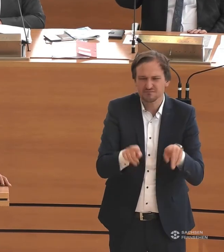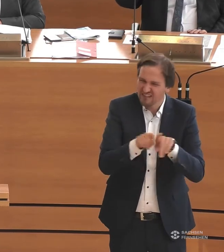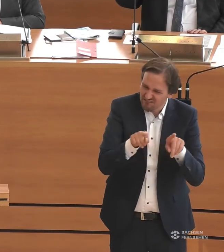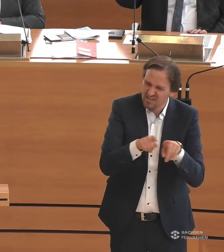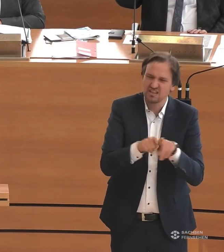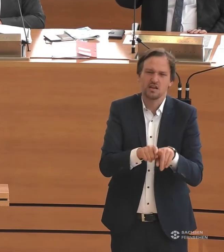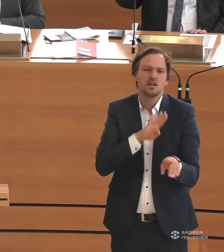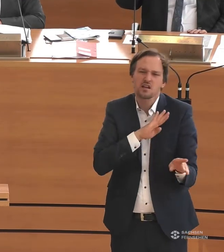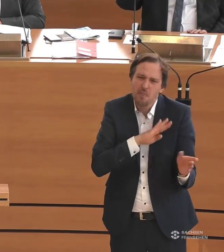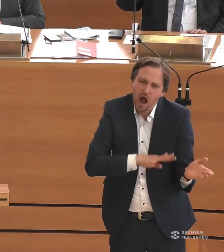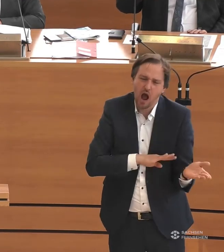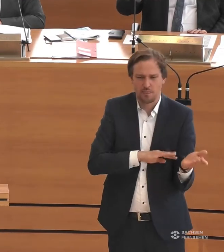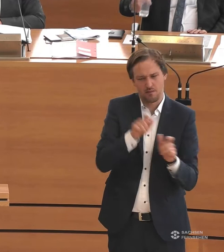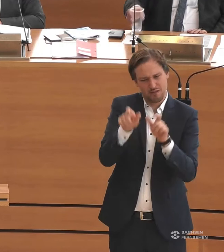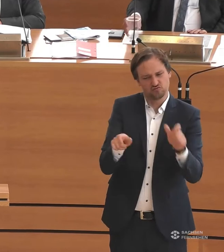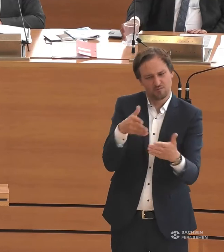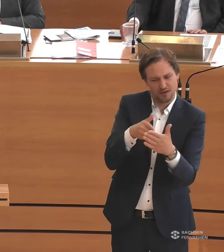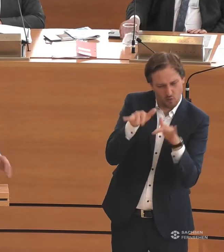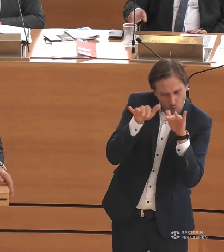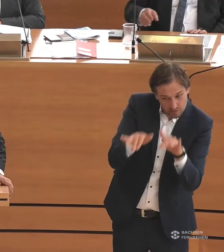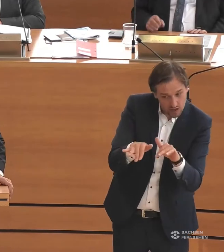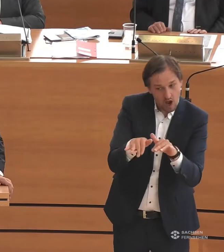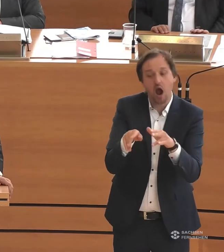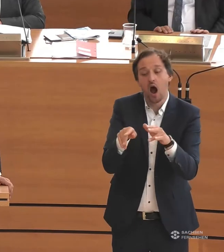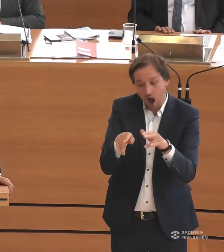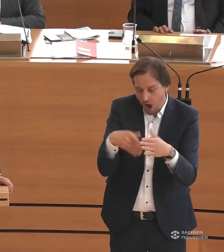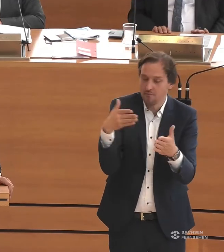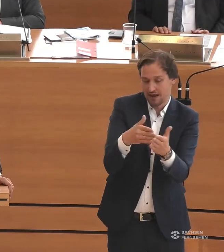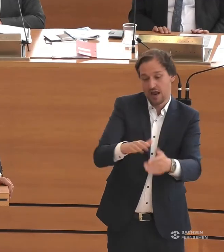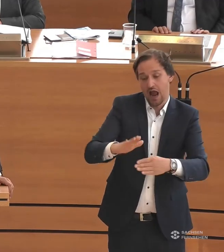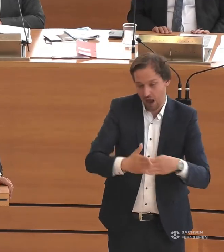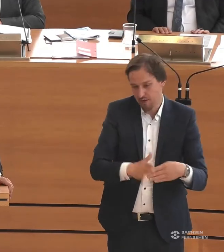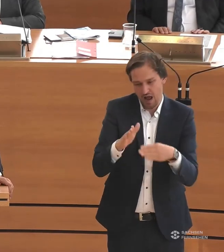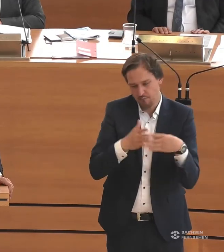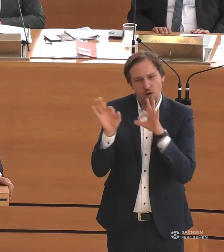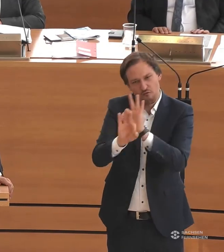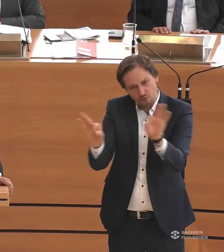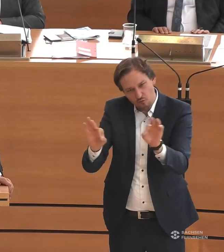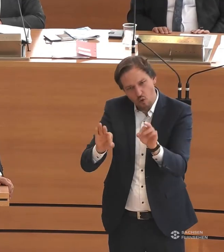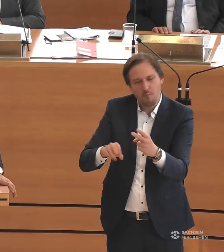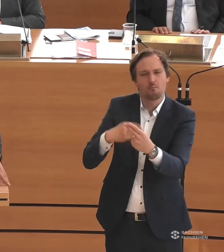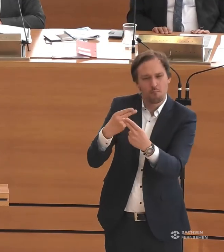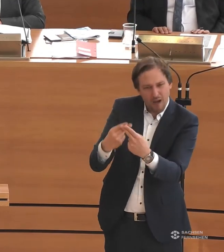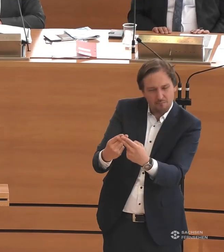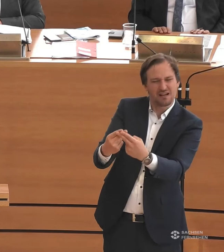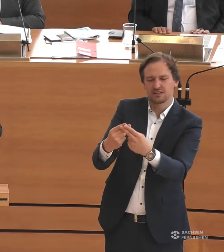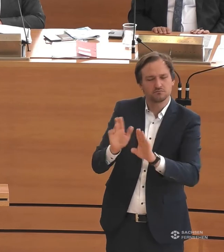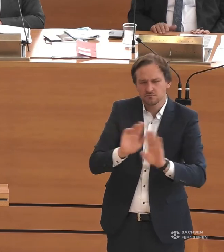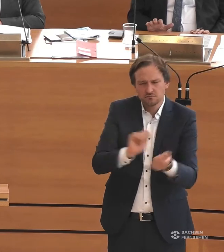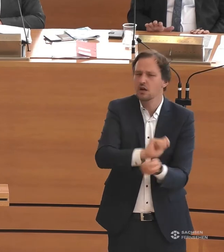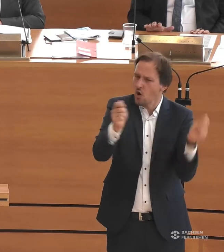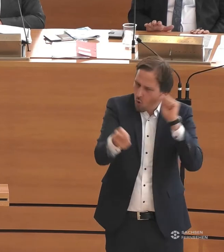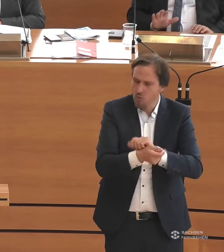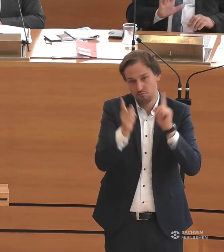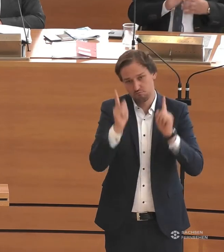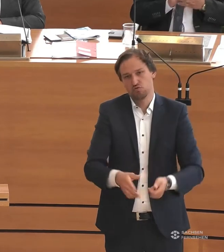für Menschen mit Einschränkungen ist, dass man bestimmte Bereiche um Barrieren reduziert oder barrierefrei umbaut. Ich glaube, das Ziel muss es sein, dass